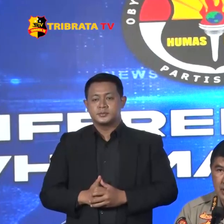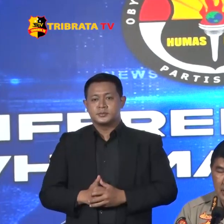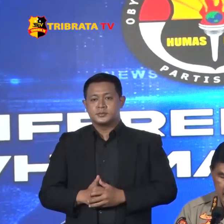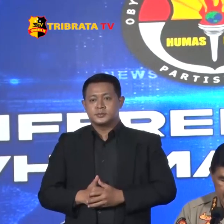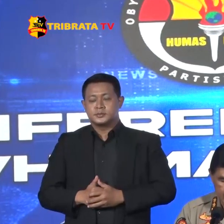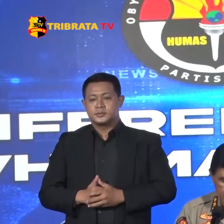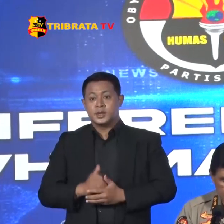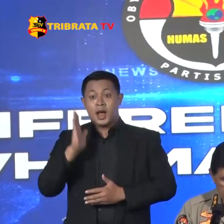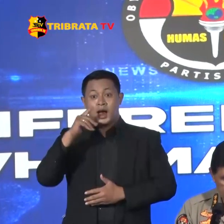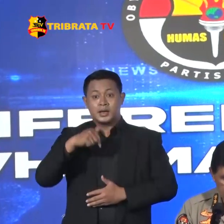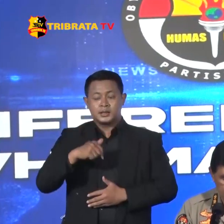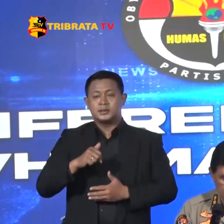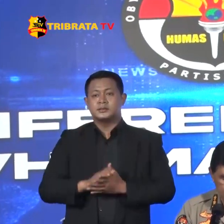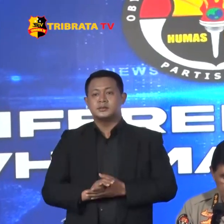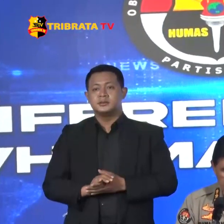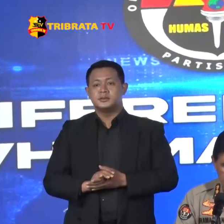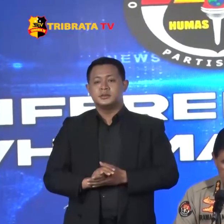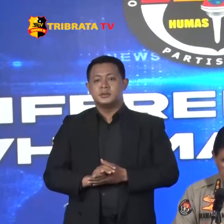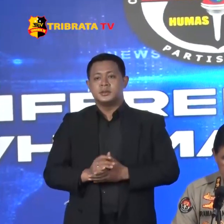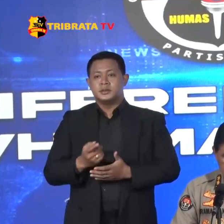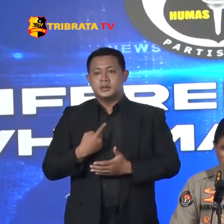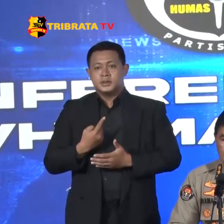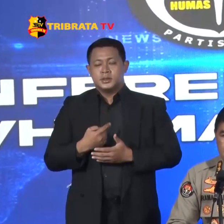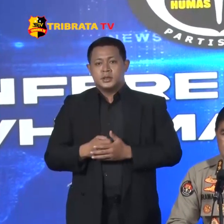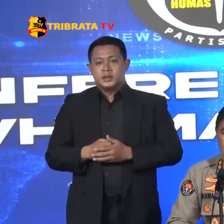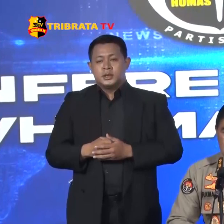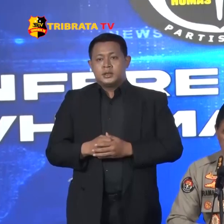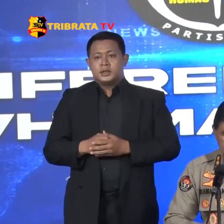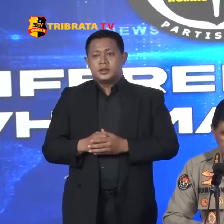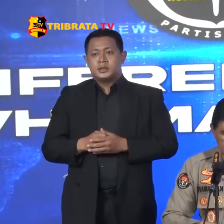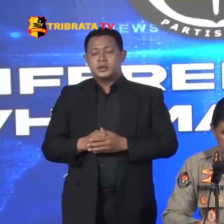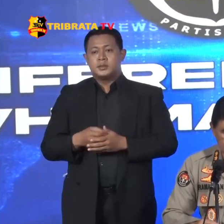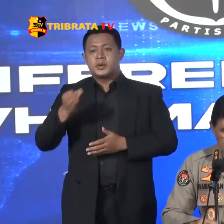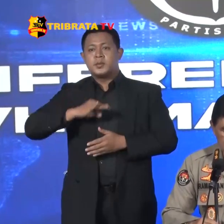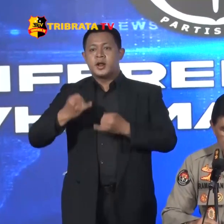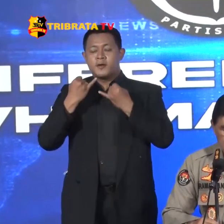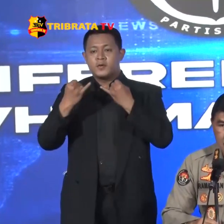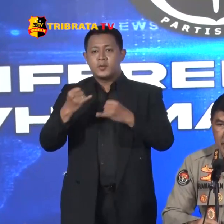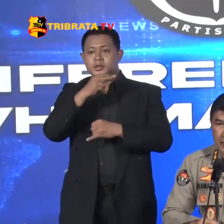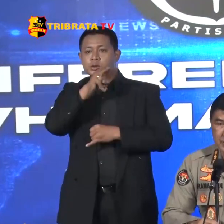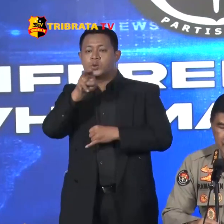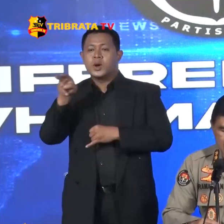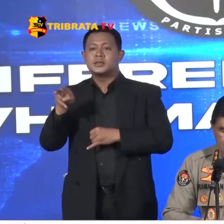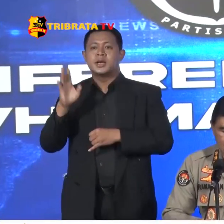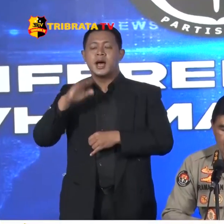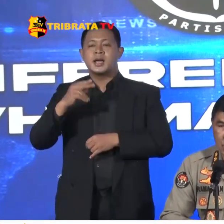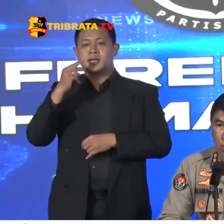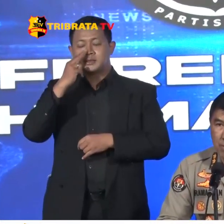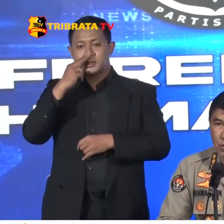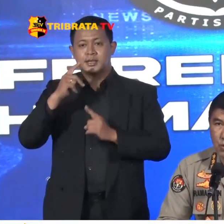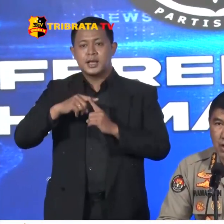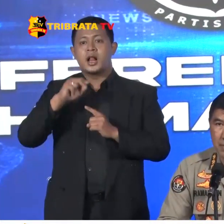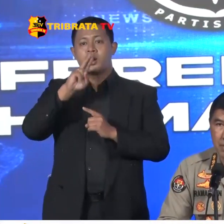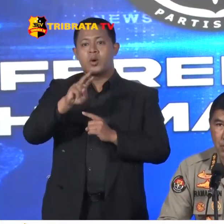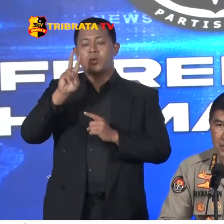Hari ini kembali kita update situasi Kamtipmas hari Senin tanggal